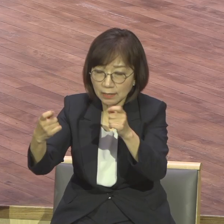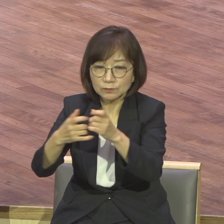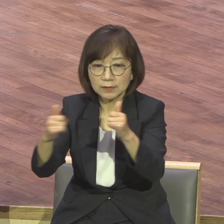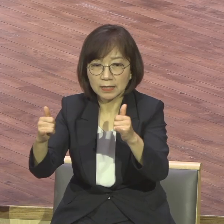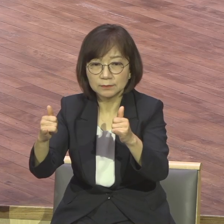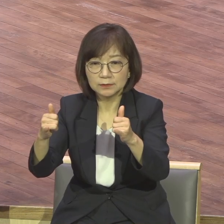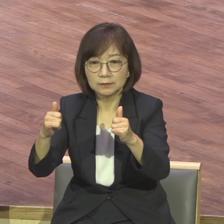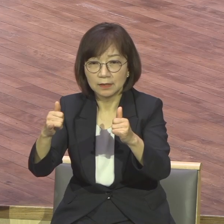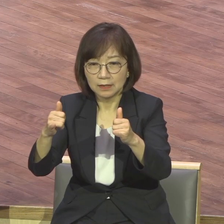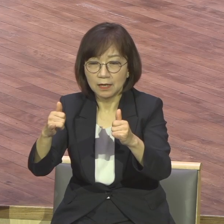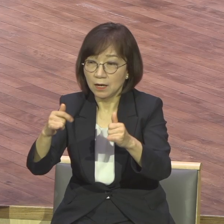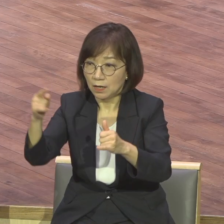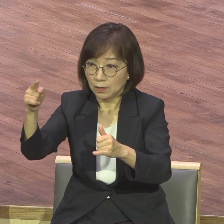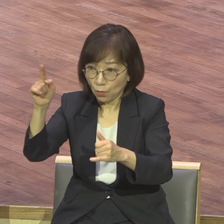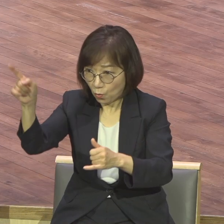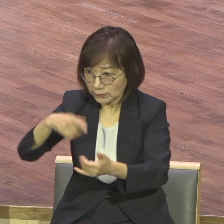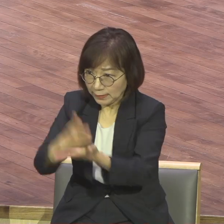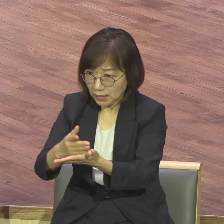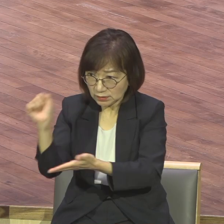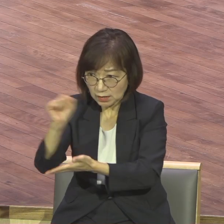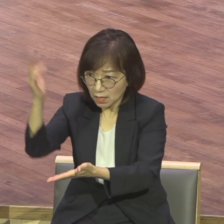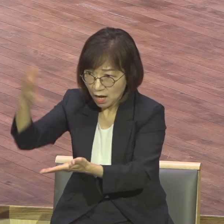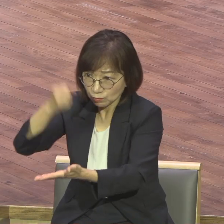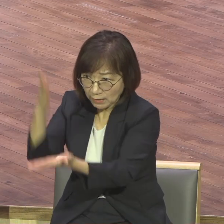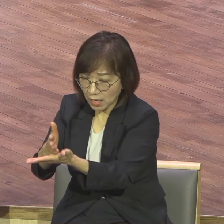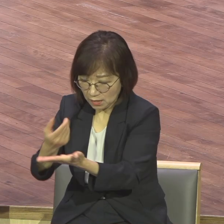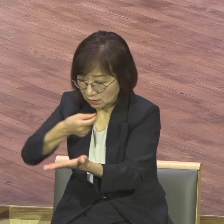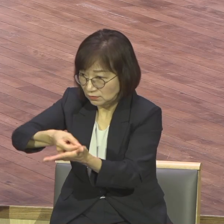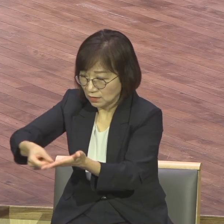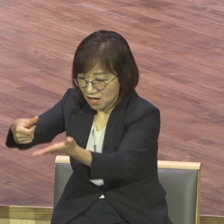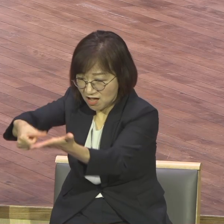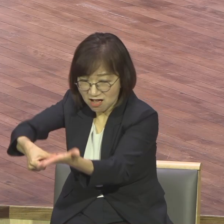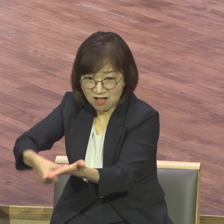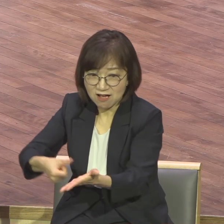사인까지 다 받았다 차 다 다니면서 사인까지 다 받았다 차 절대 안 가지고 가겠다고